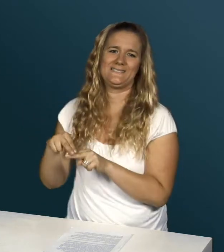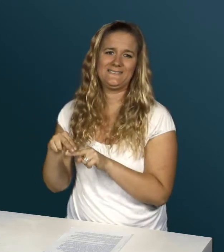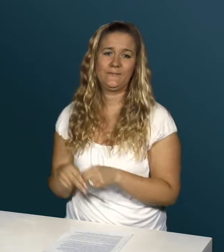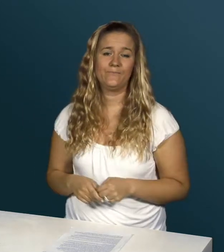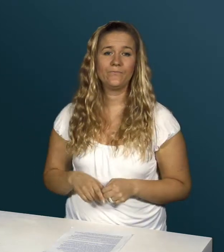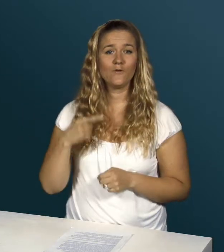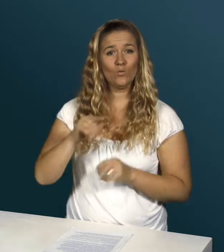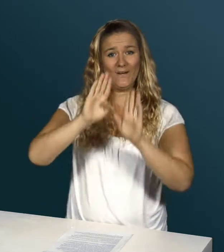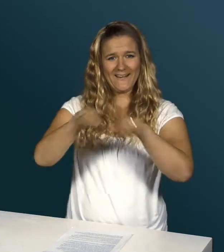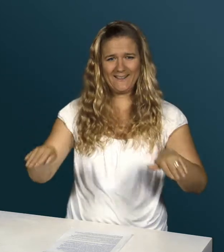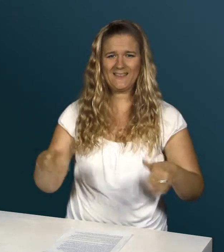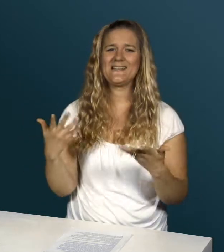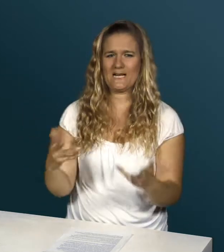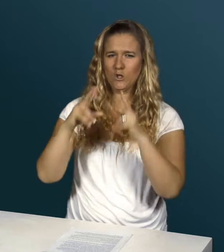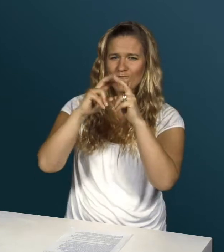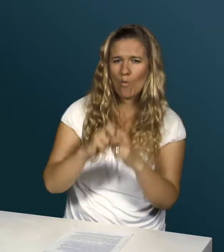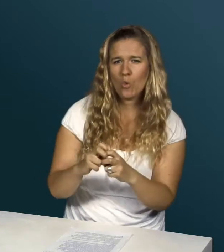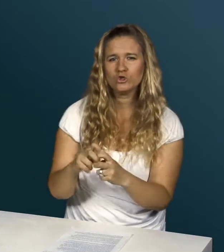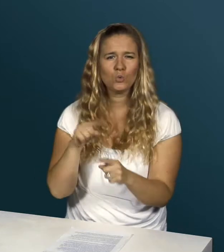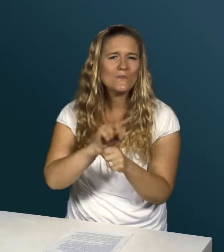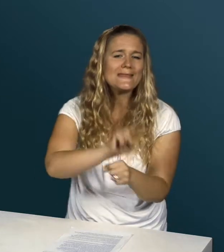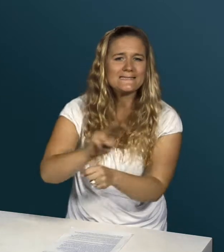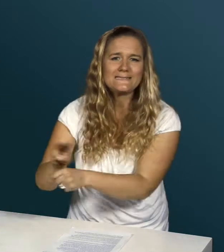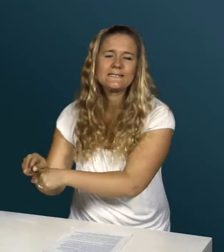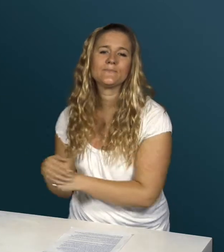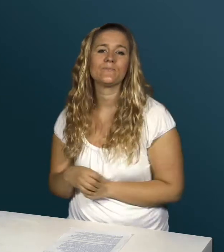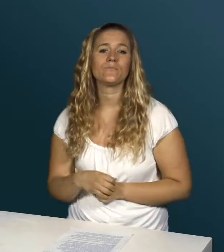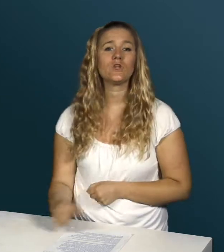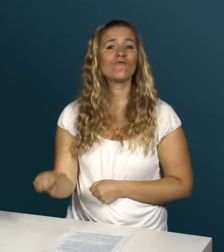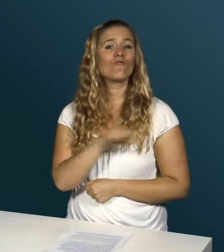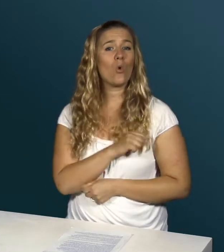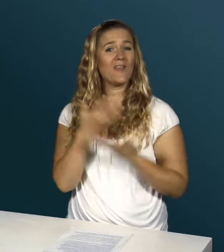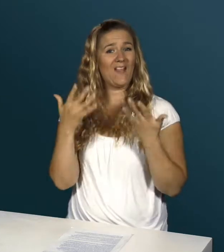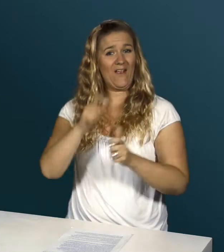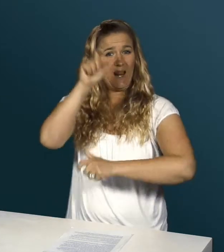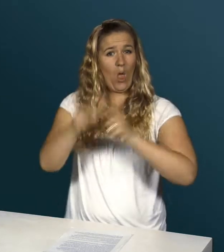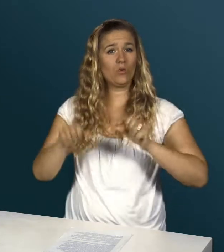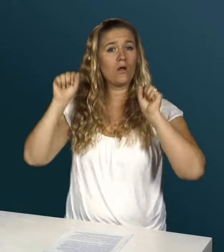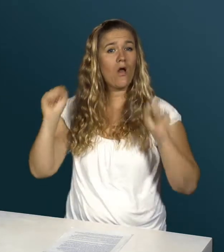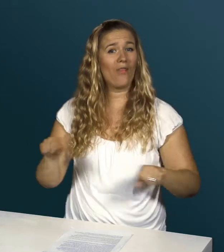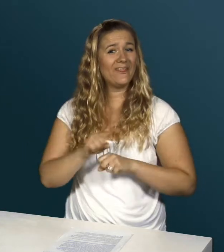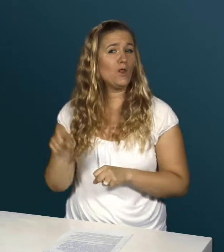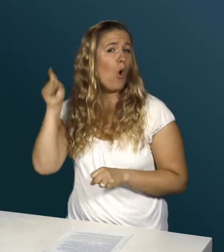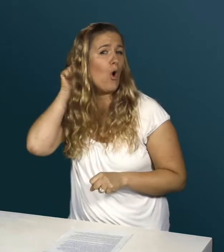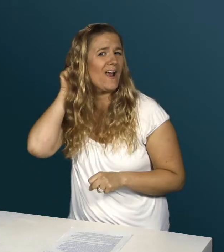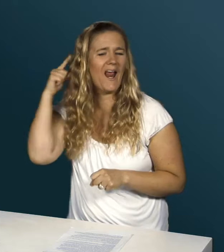Für Kinder wird zurzeit noch geforscht und getestet. Der Vorteil ist, dass Bone Bridge für Leute passt,